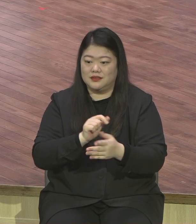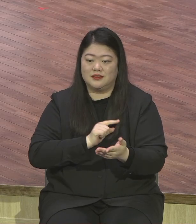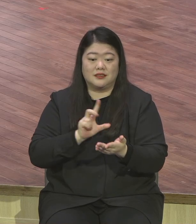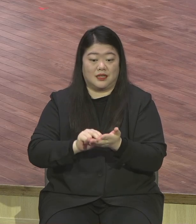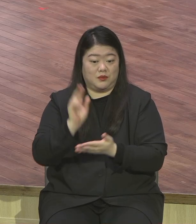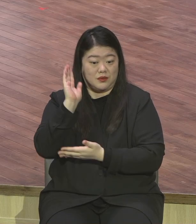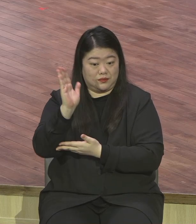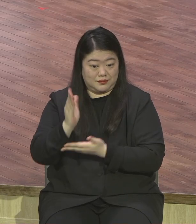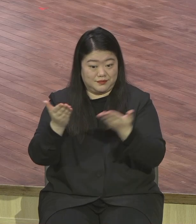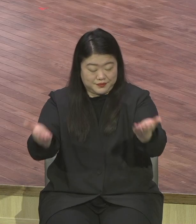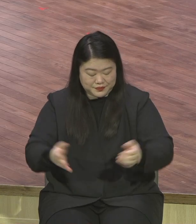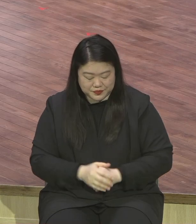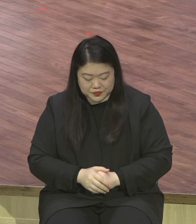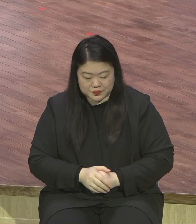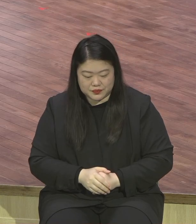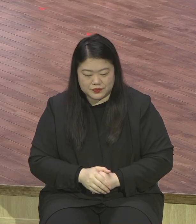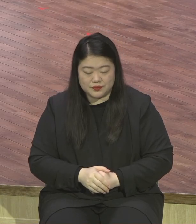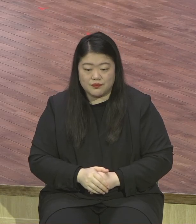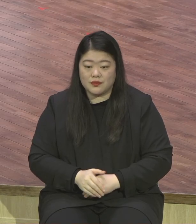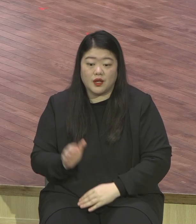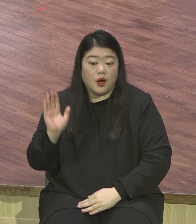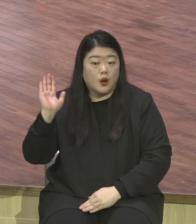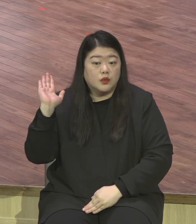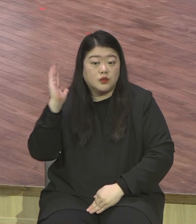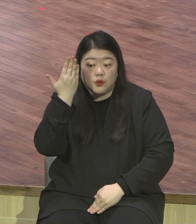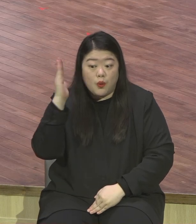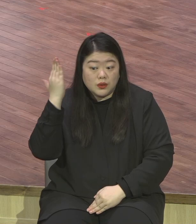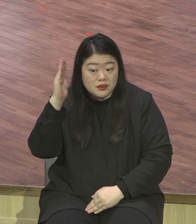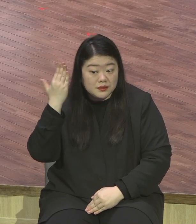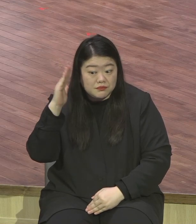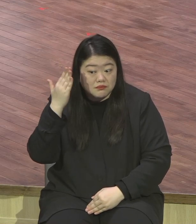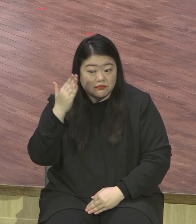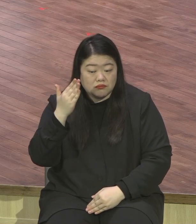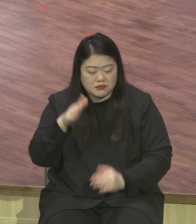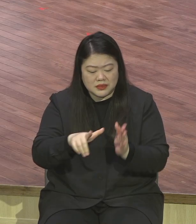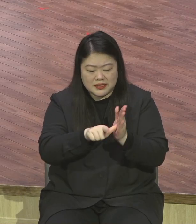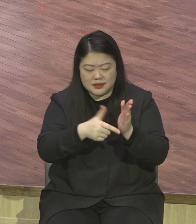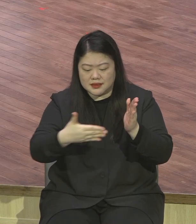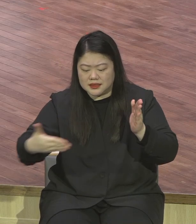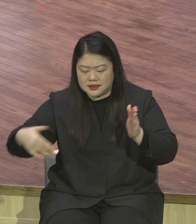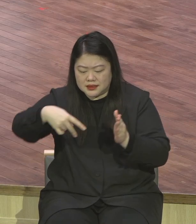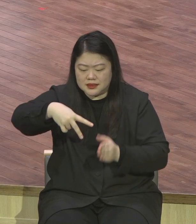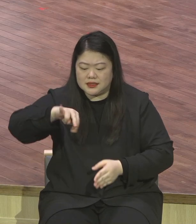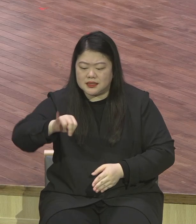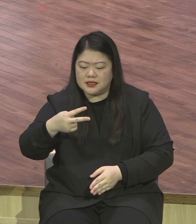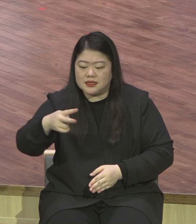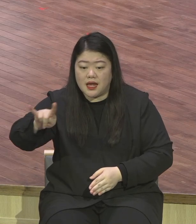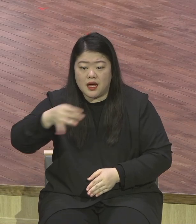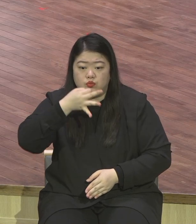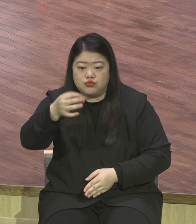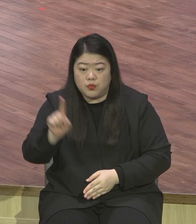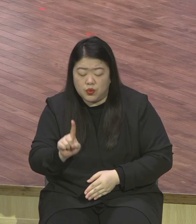시대를 가르쳐서 치유가 필요한 시대다. 그렇게 말을 할 수가 있습니다.